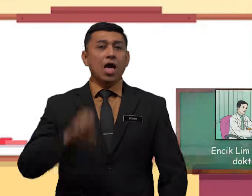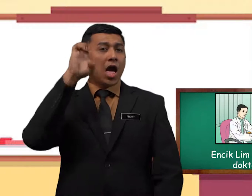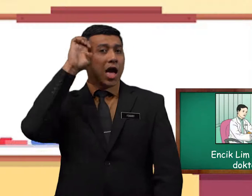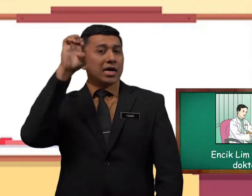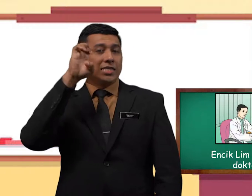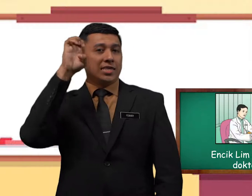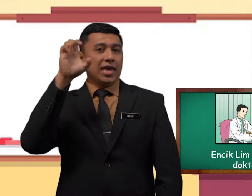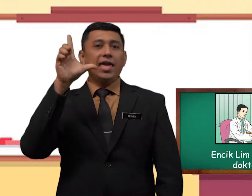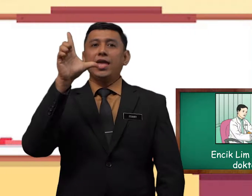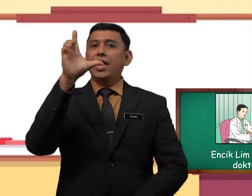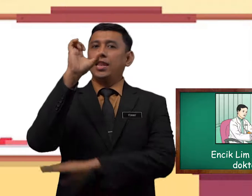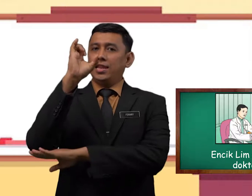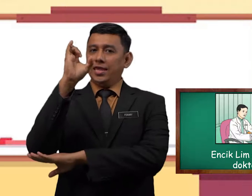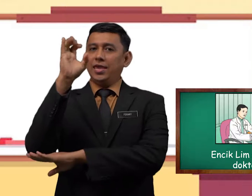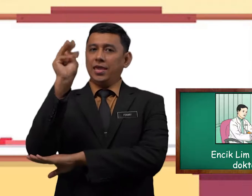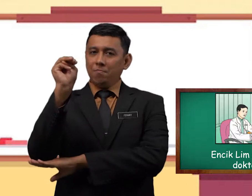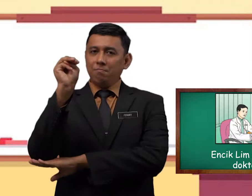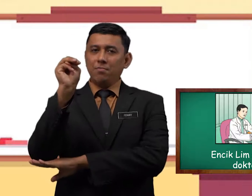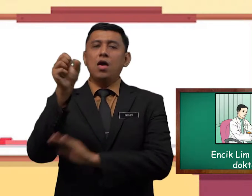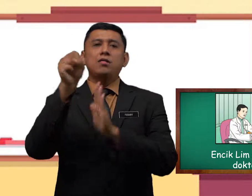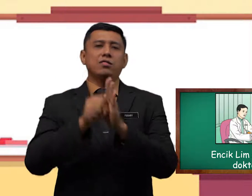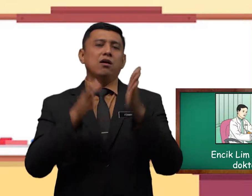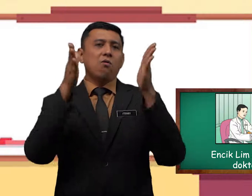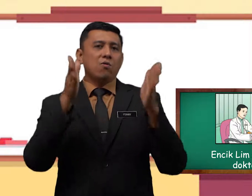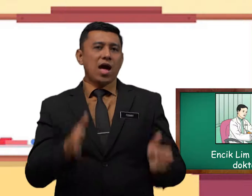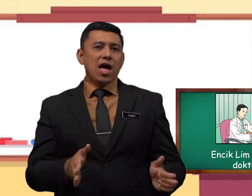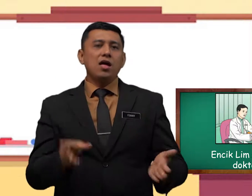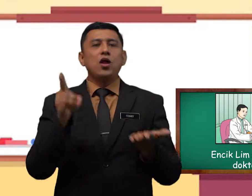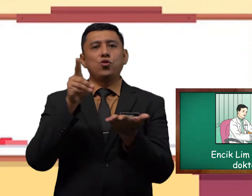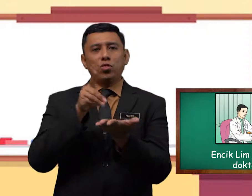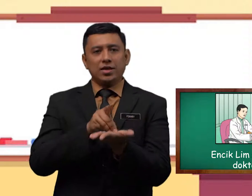Encik Lim seorang doktor.